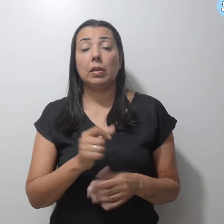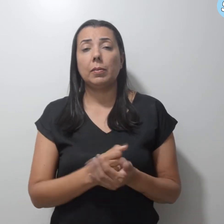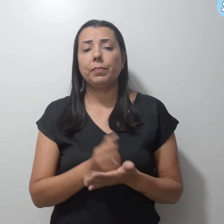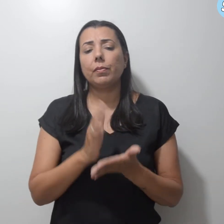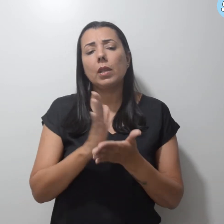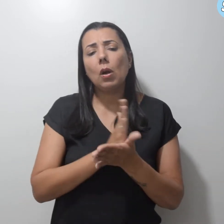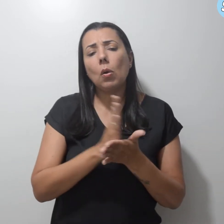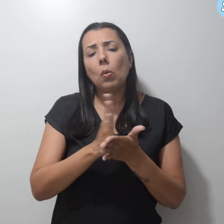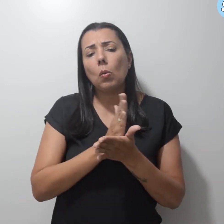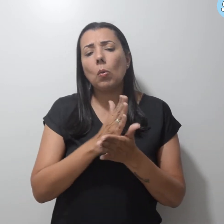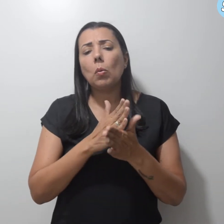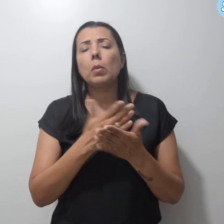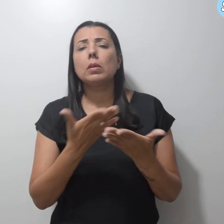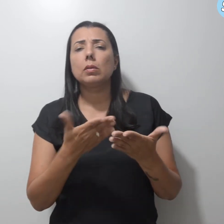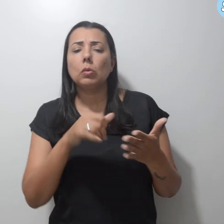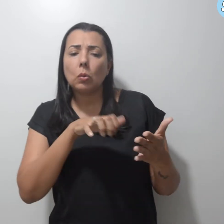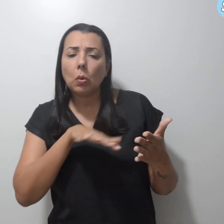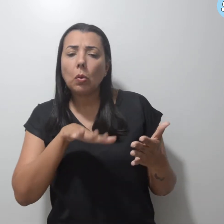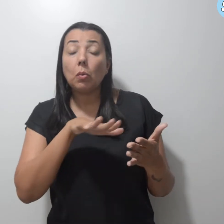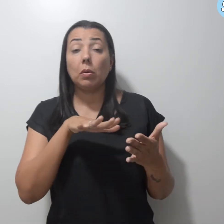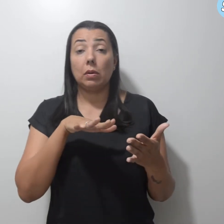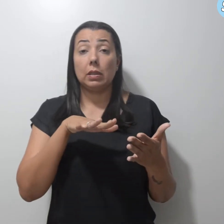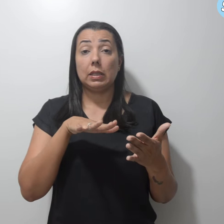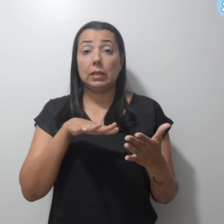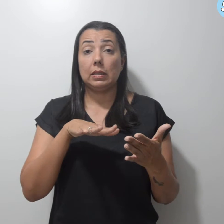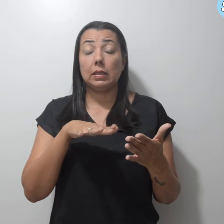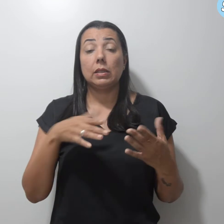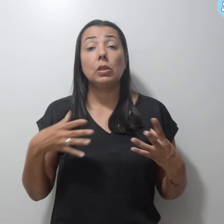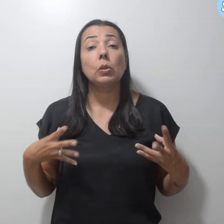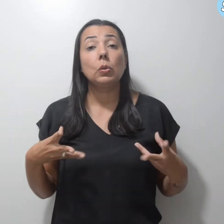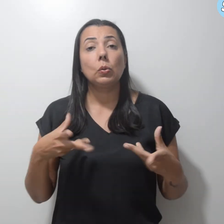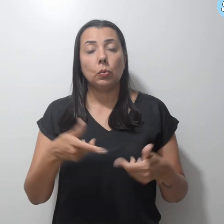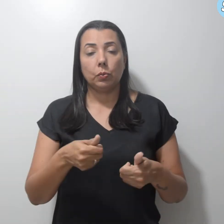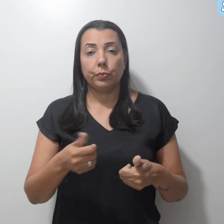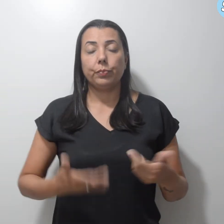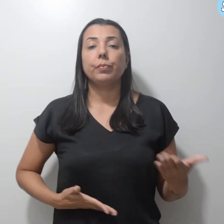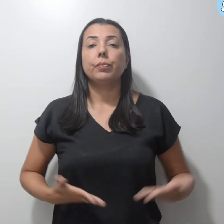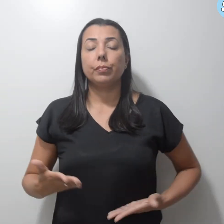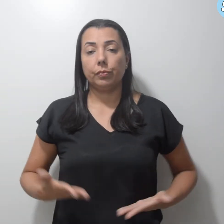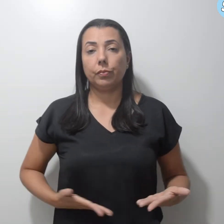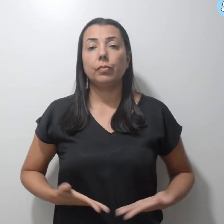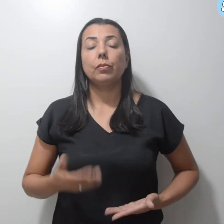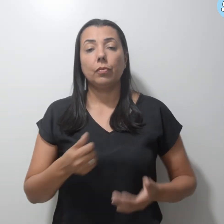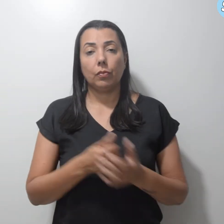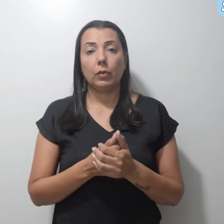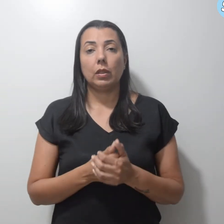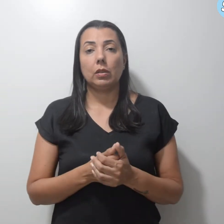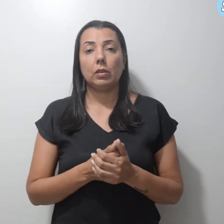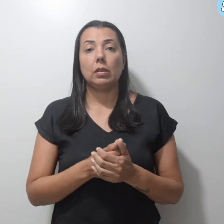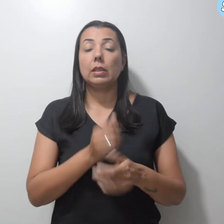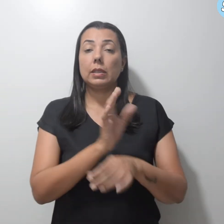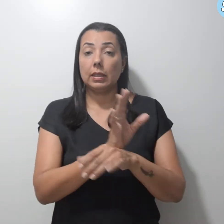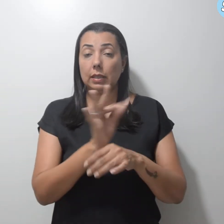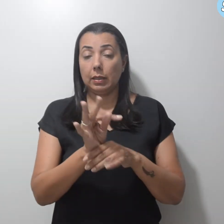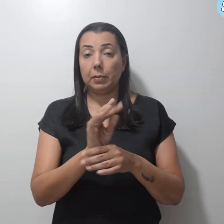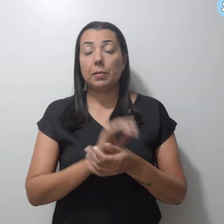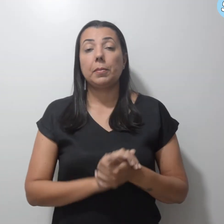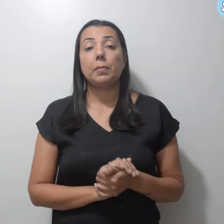órgãos em que praticamente todos os servidores serão por contrato temporário. E isso